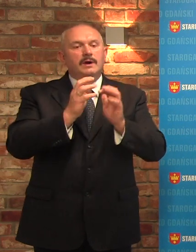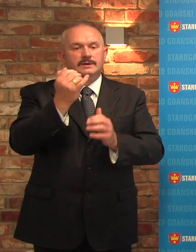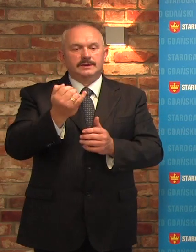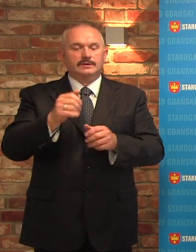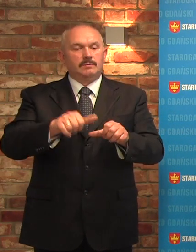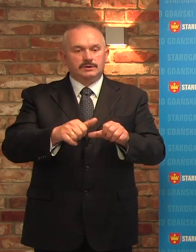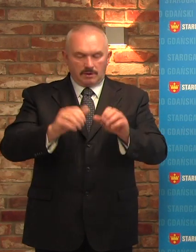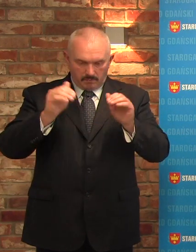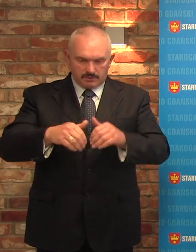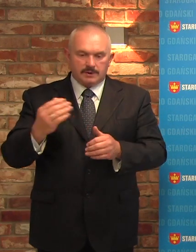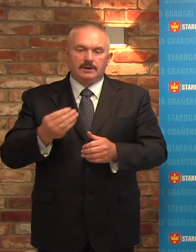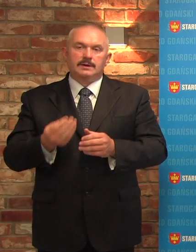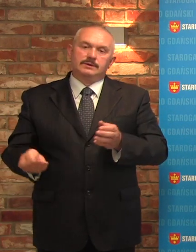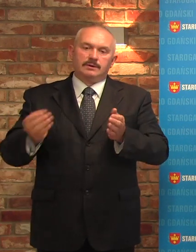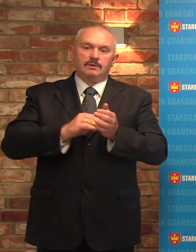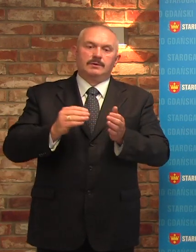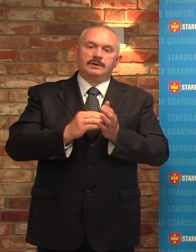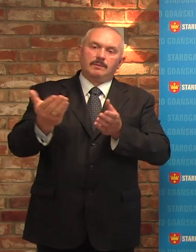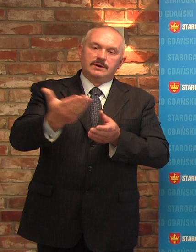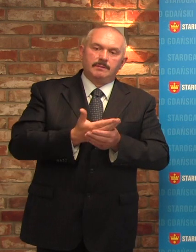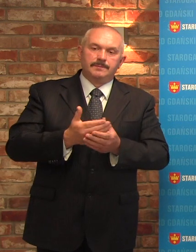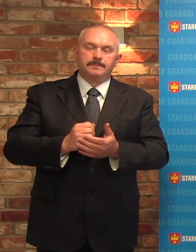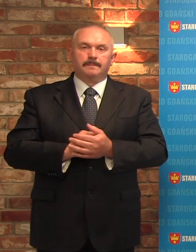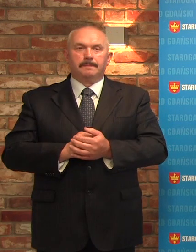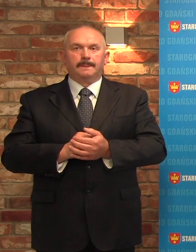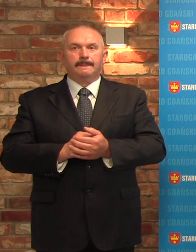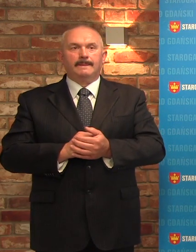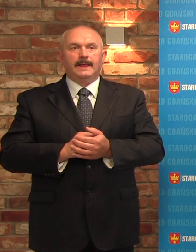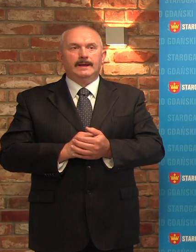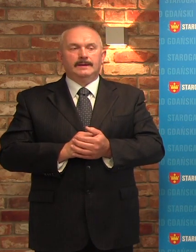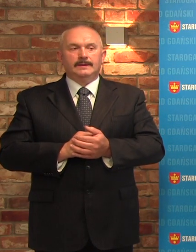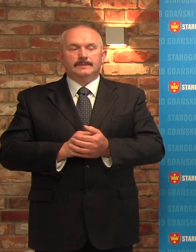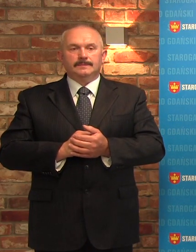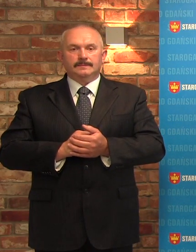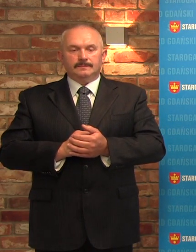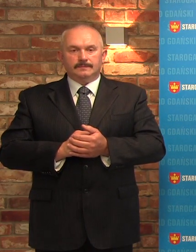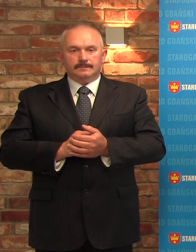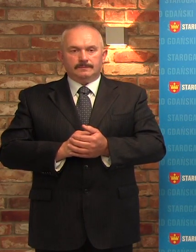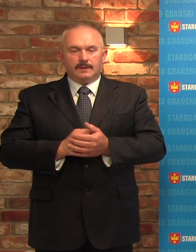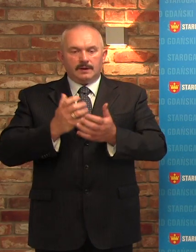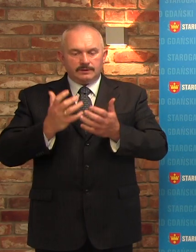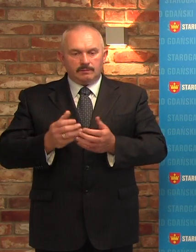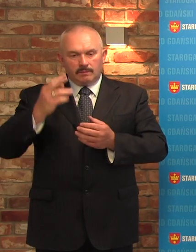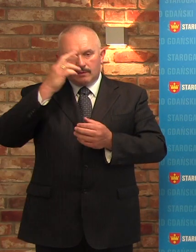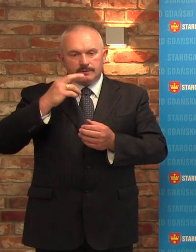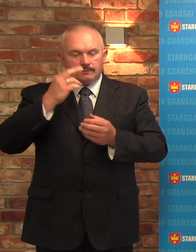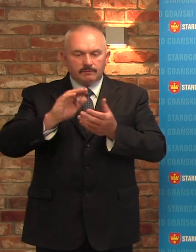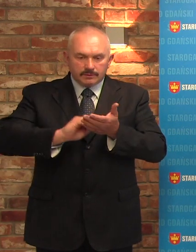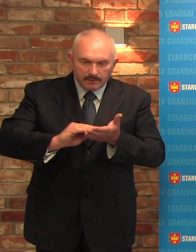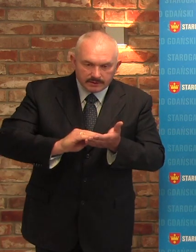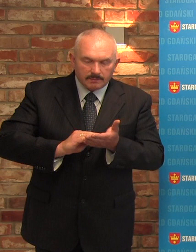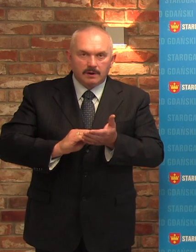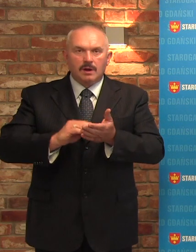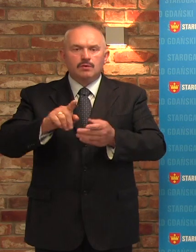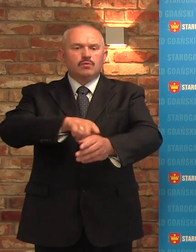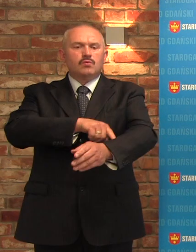przedszkola w okresie wakacyjnym zapraszamy. Chciałbym też jakby tutaj rodziców przeprosić, że to tak długo trwa, ale